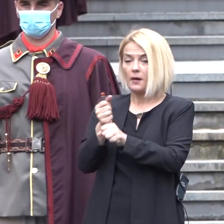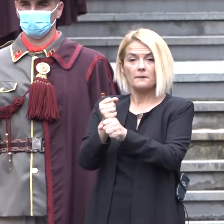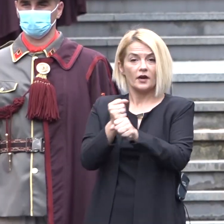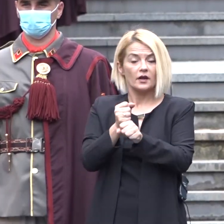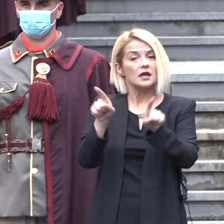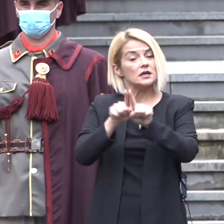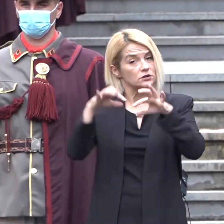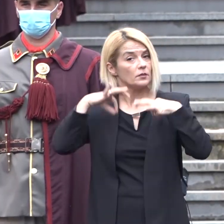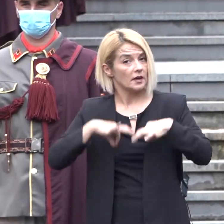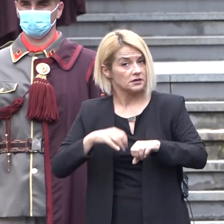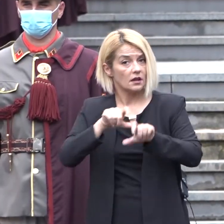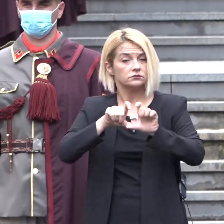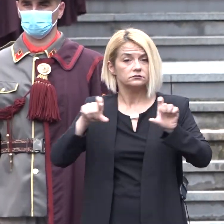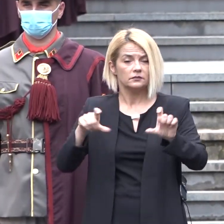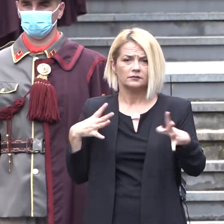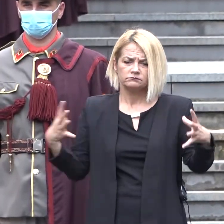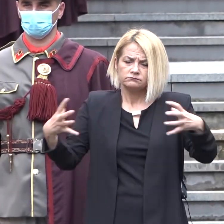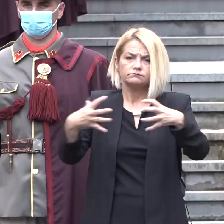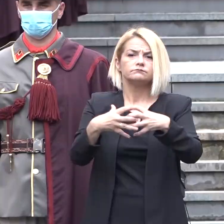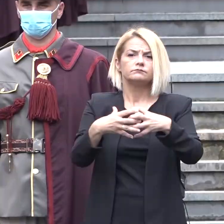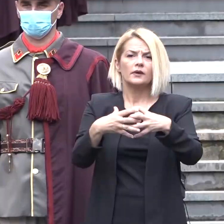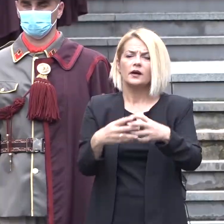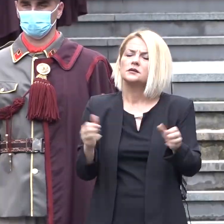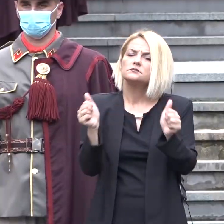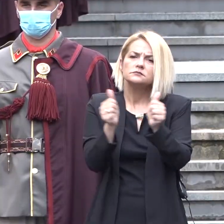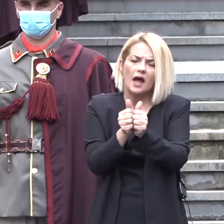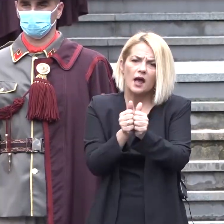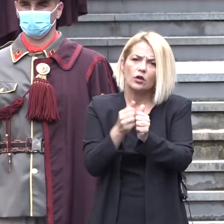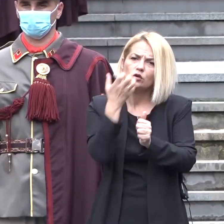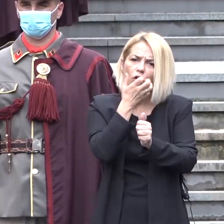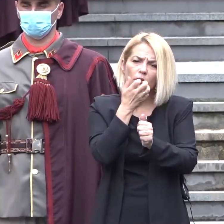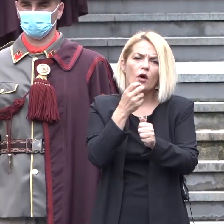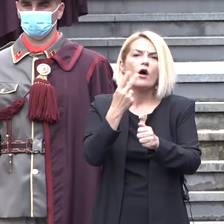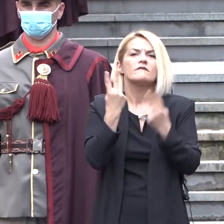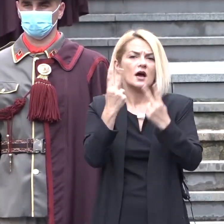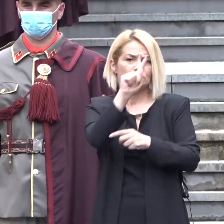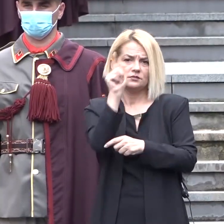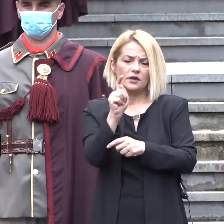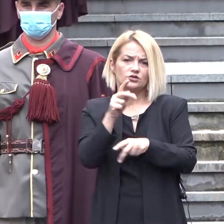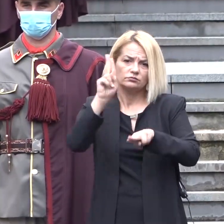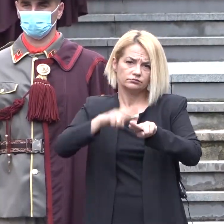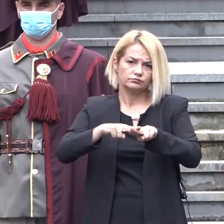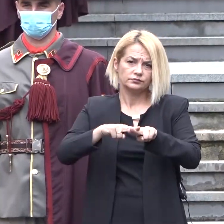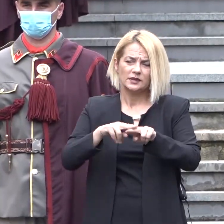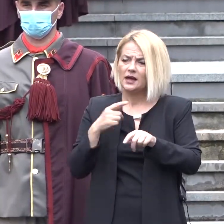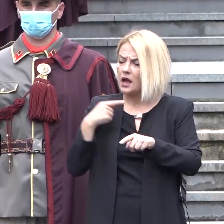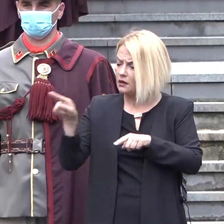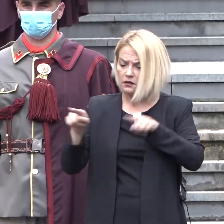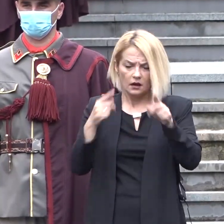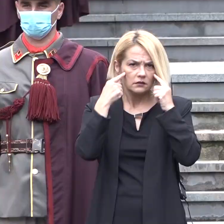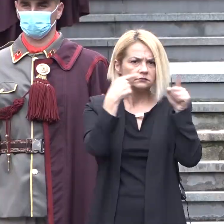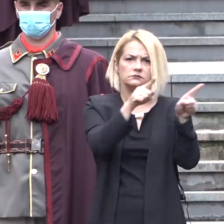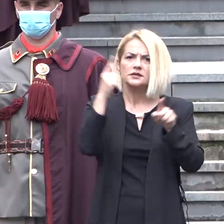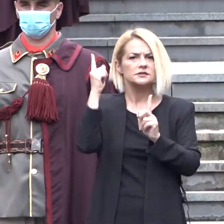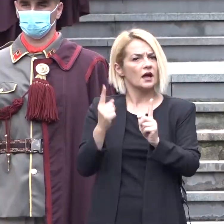председателот на Собранијето, се сплотија околу клучните прашања. Нас проти сите политички и идеолошки разлики